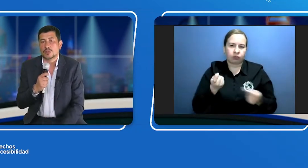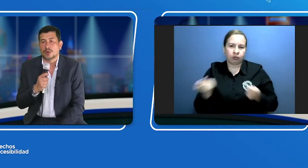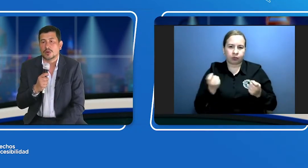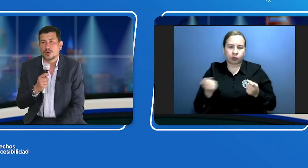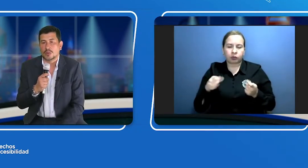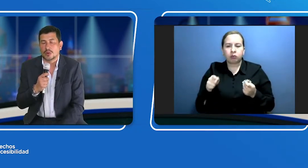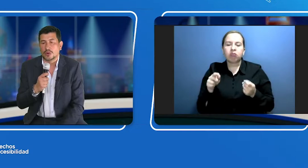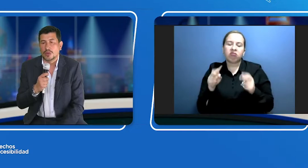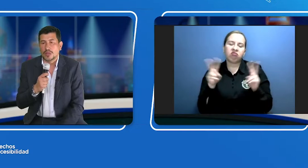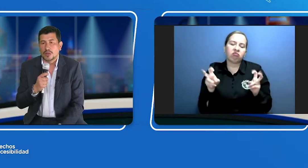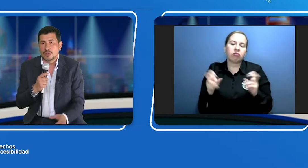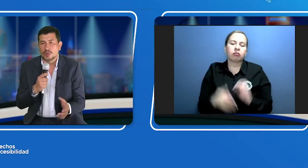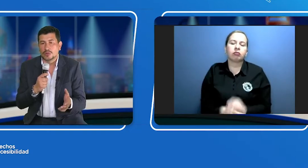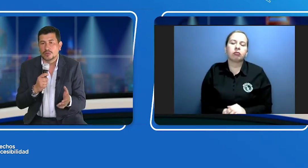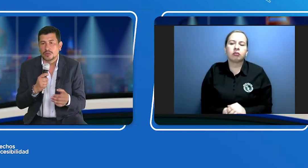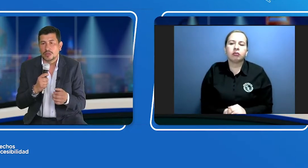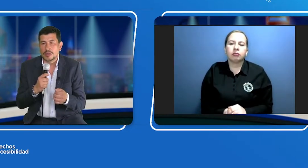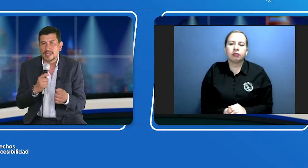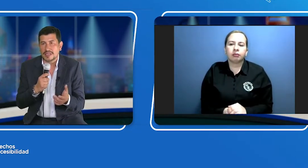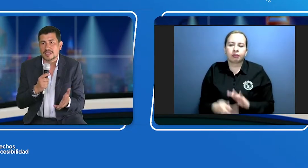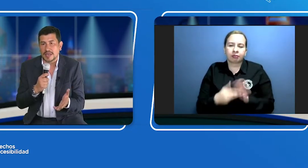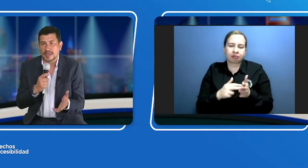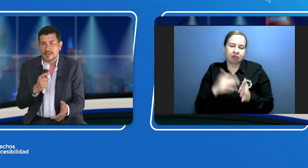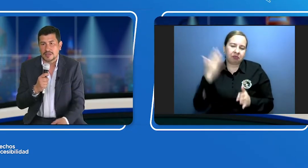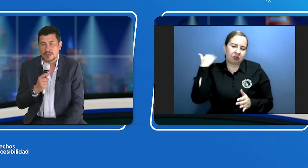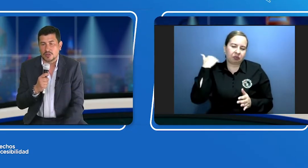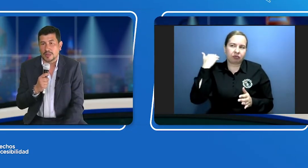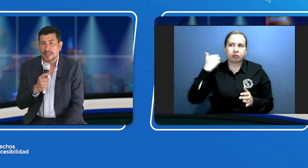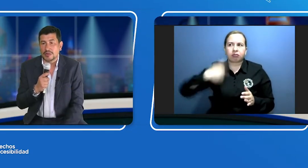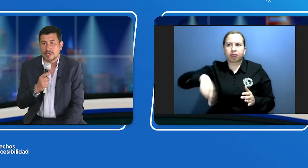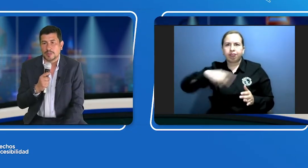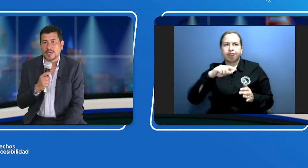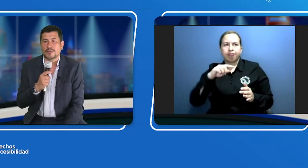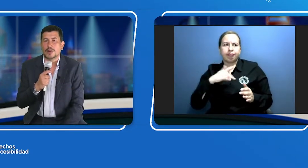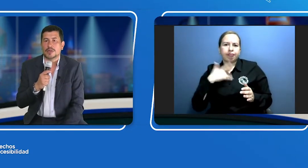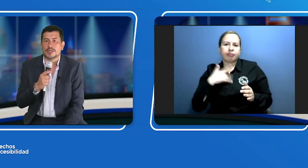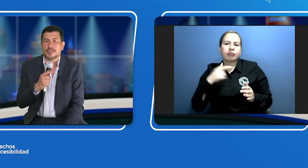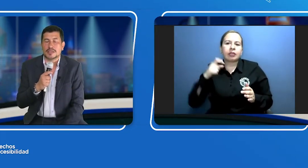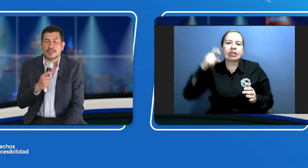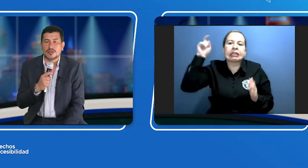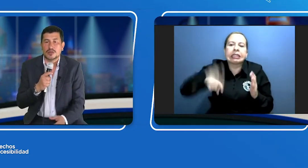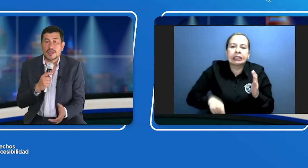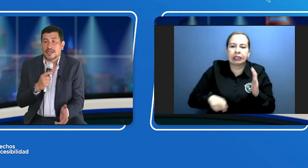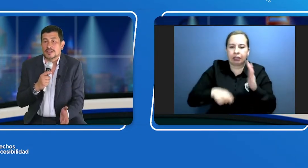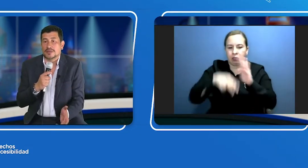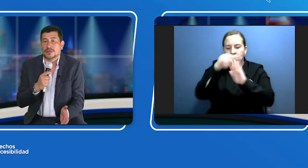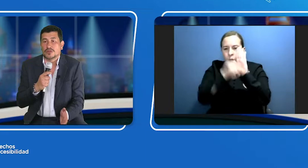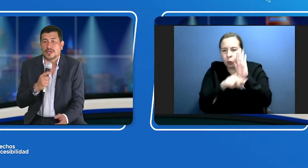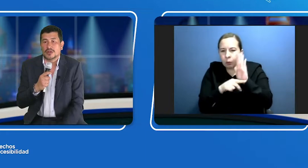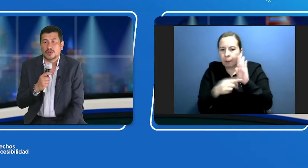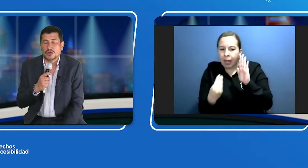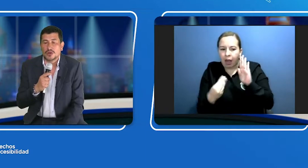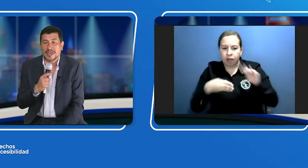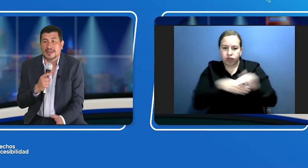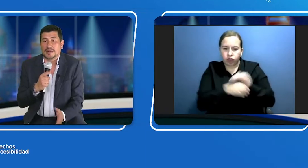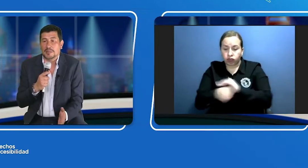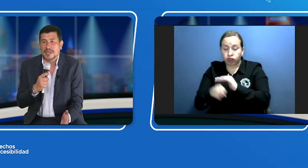unas necesidades normativas para favorecer ese acceso está funcionando o no, qué tan bien está